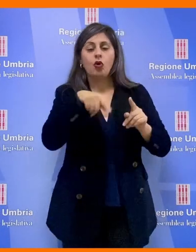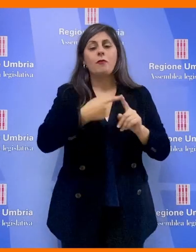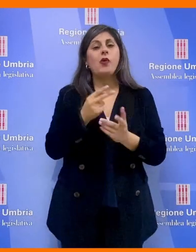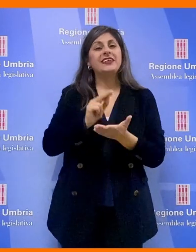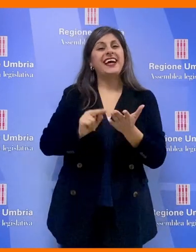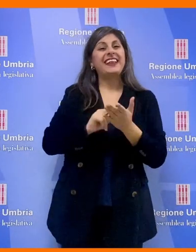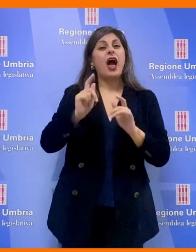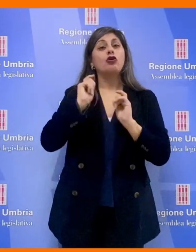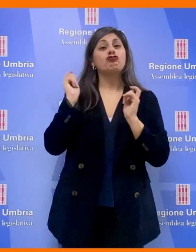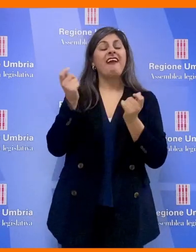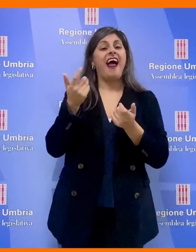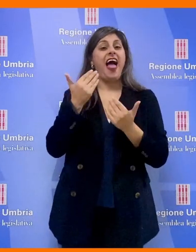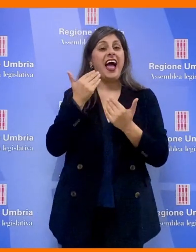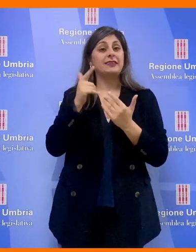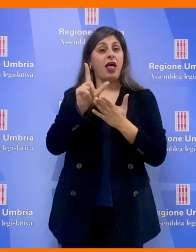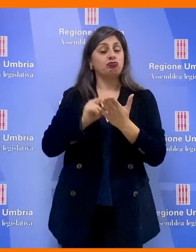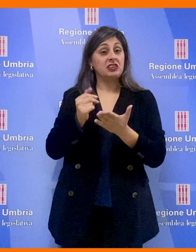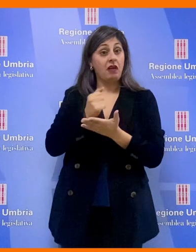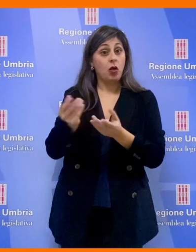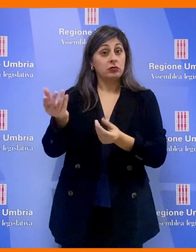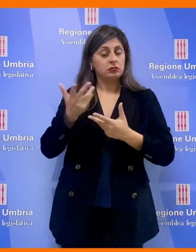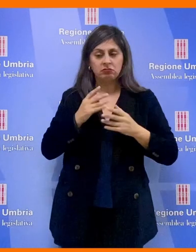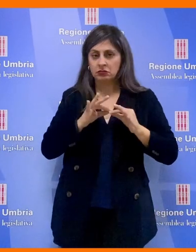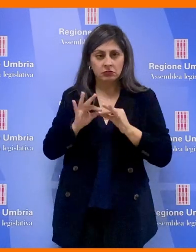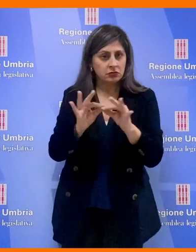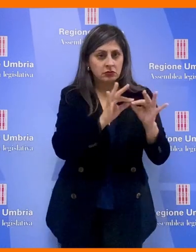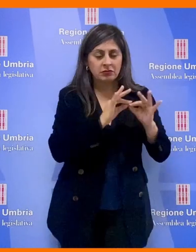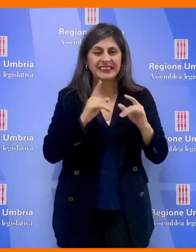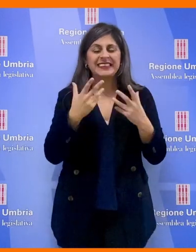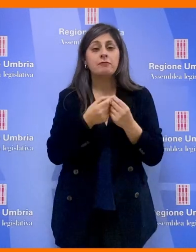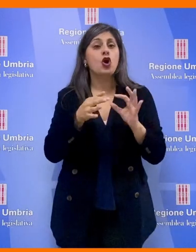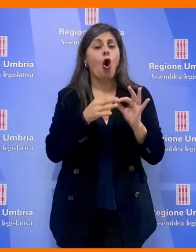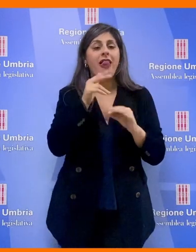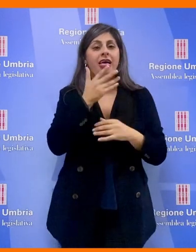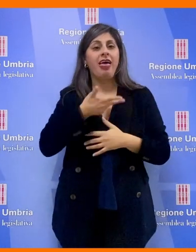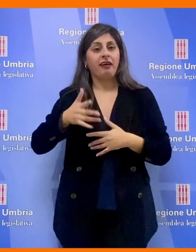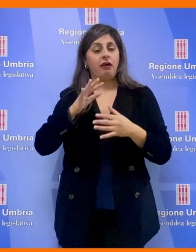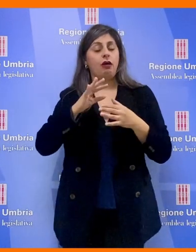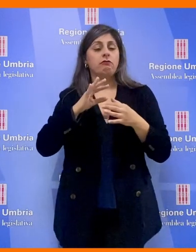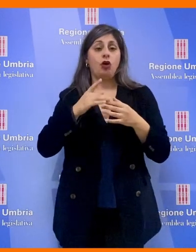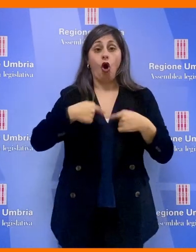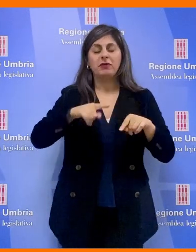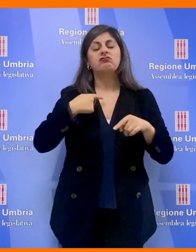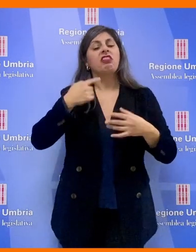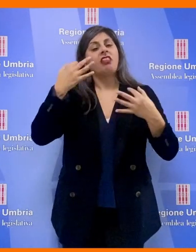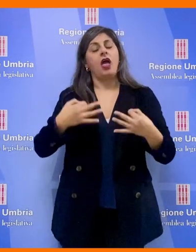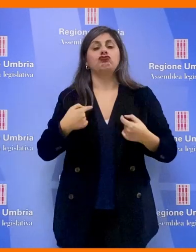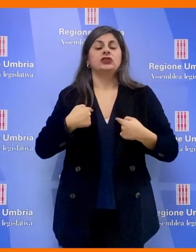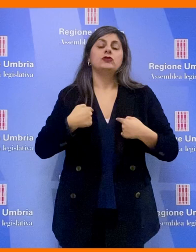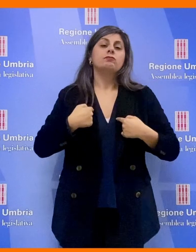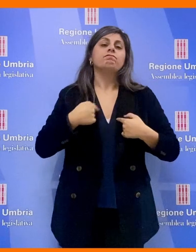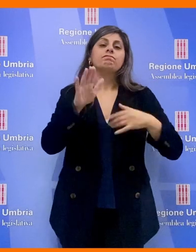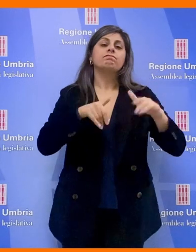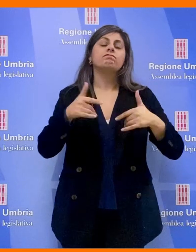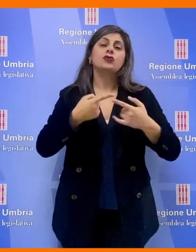generale dell'assemblea legislativa concordi insieme a tutte le colleghe della commissione abbiamo deciso di convocare